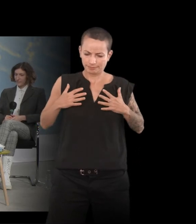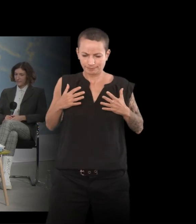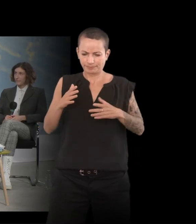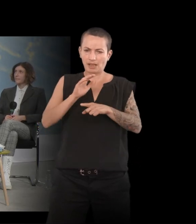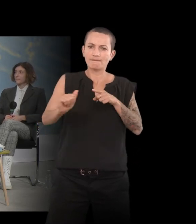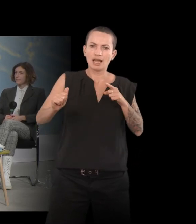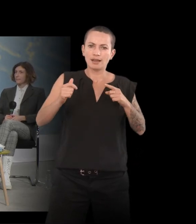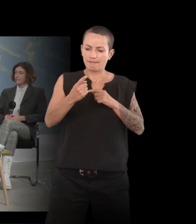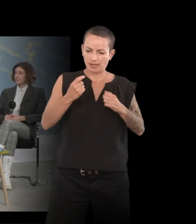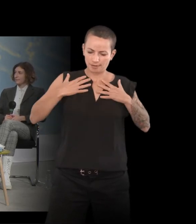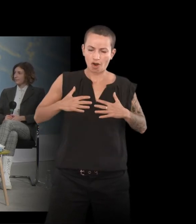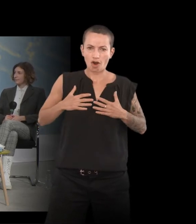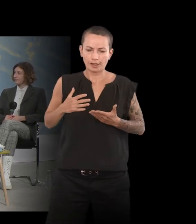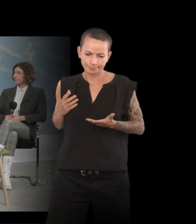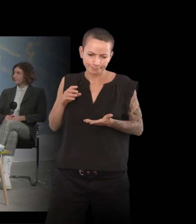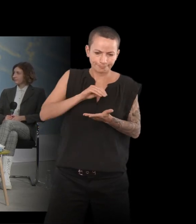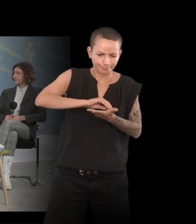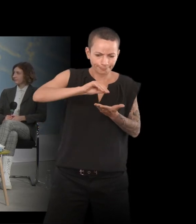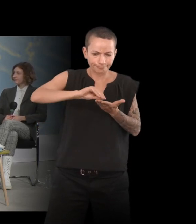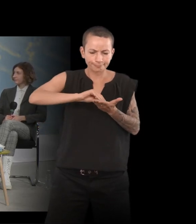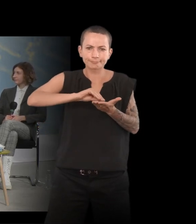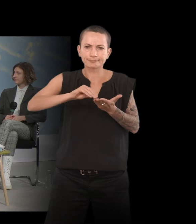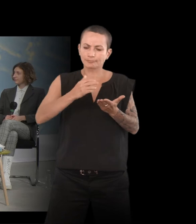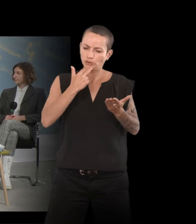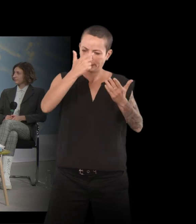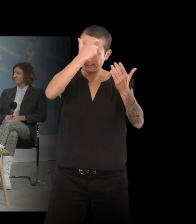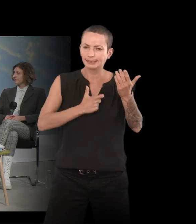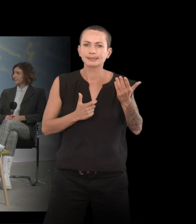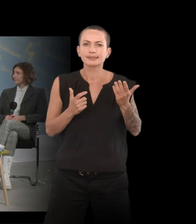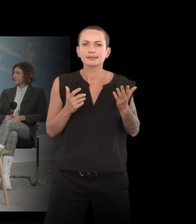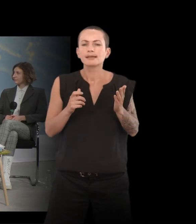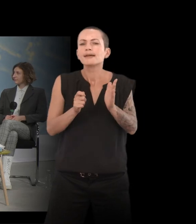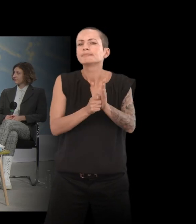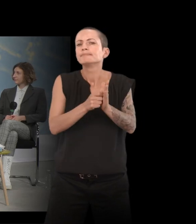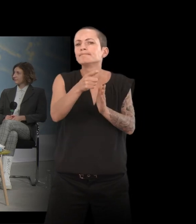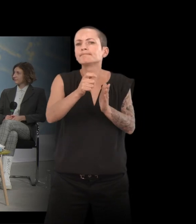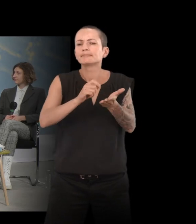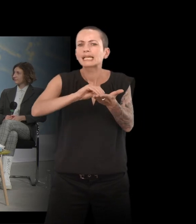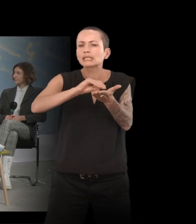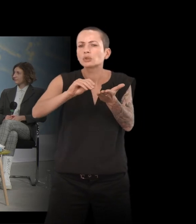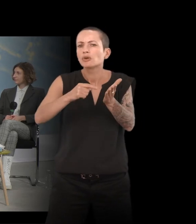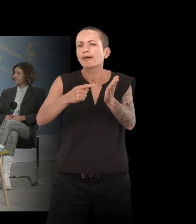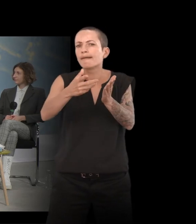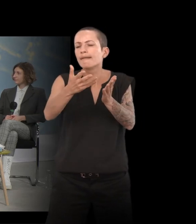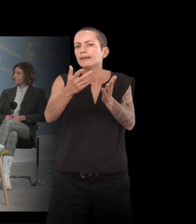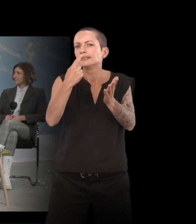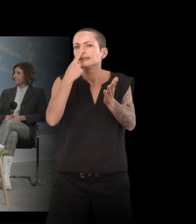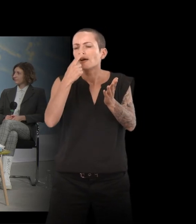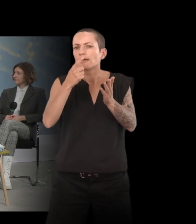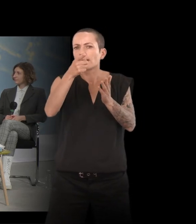qui vient du corps et qui permet d'utiliser le corps, à quel moment l'écriture vous permettait d'entamer un processus